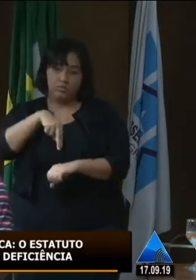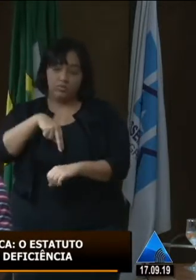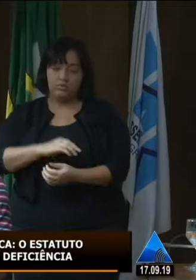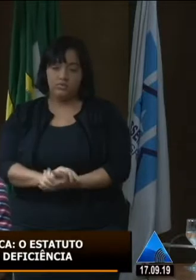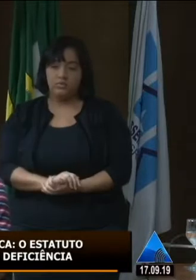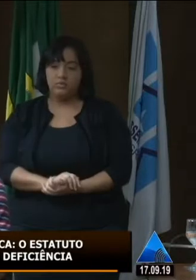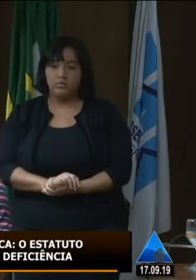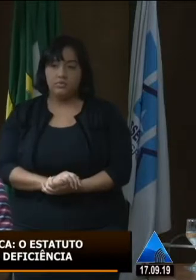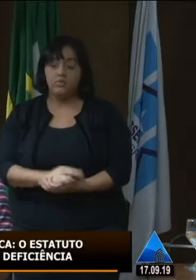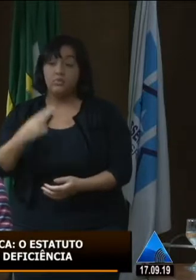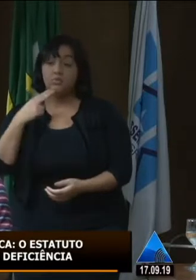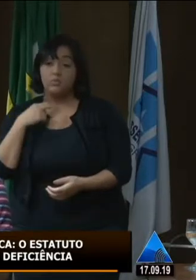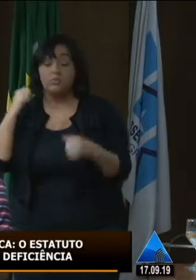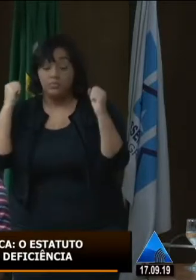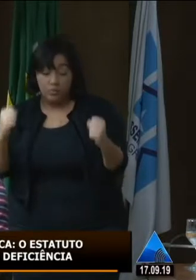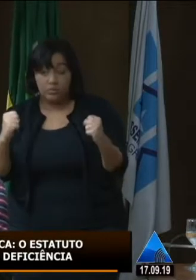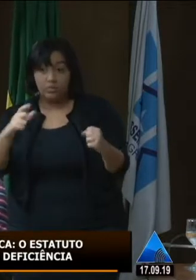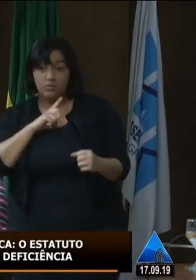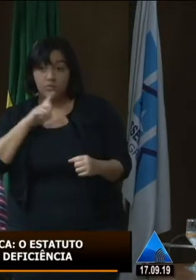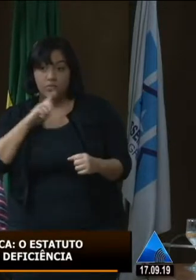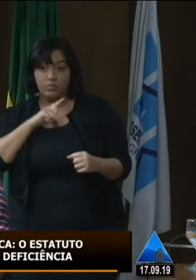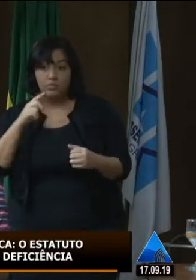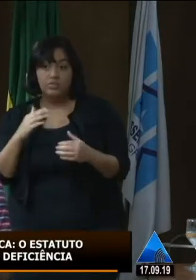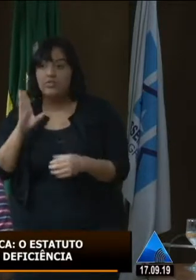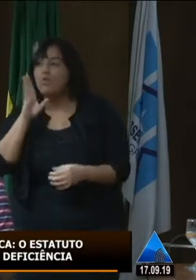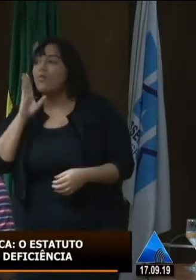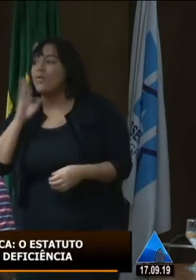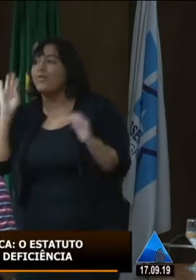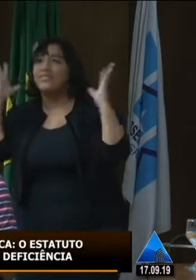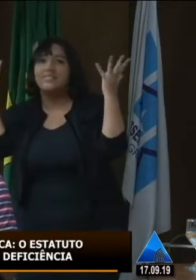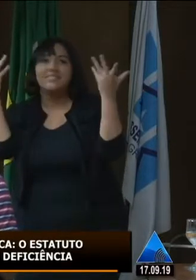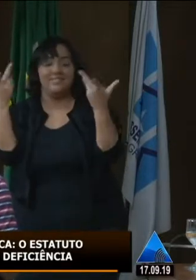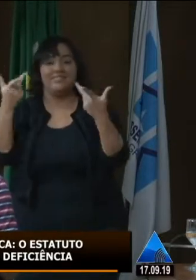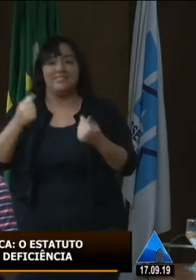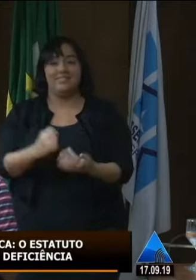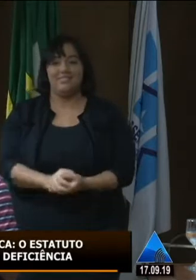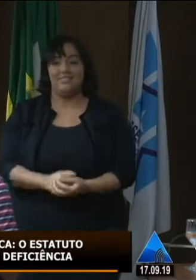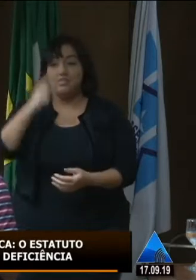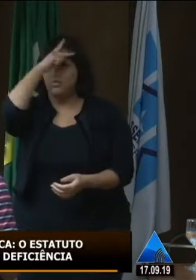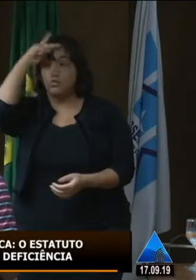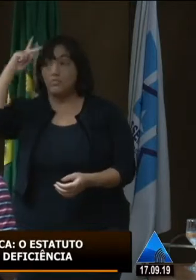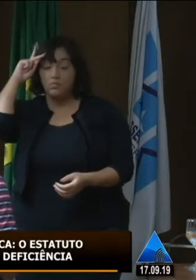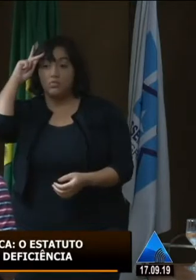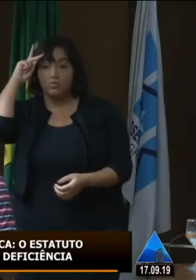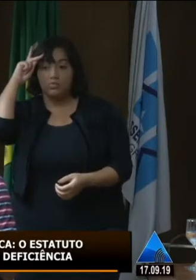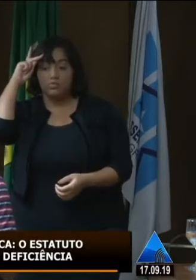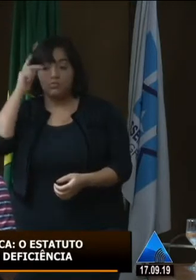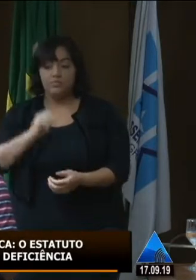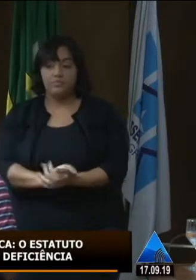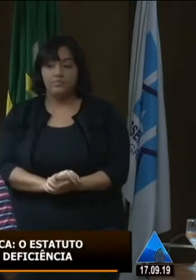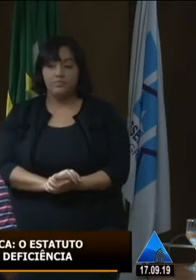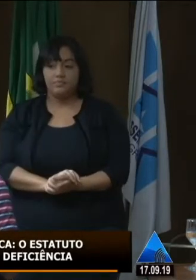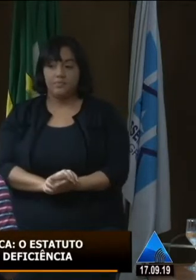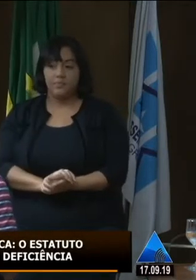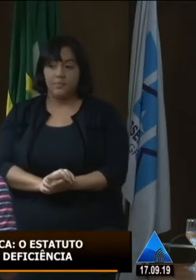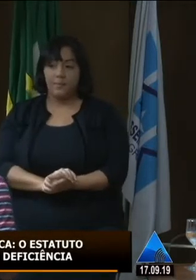para que a gente possa ter mais acesso, possa usufruir, possa de fato conhecer. As pessoas do meu estado, origem, perguntam para mim, e